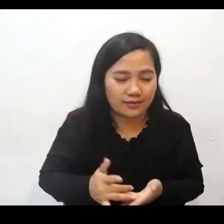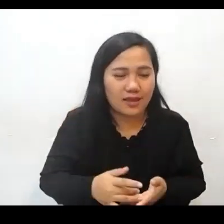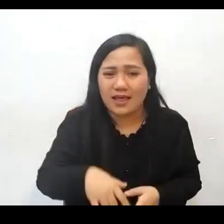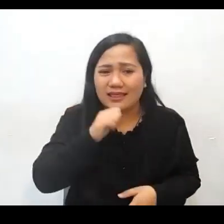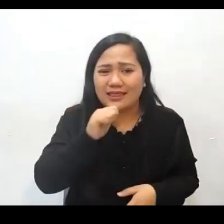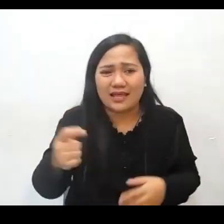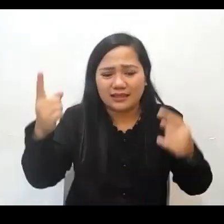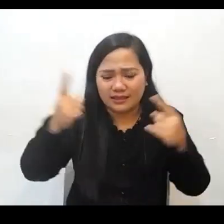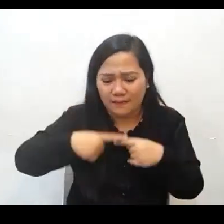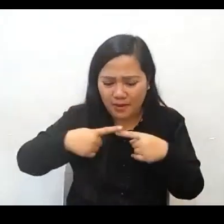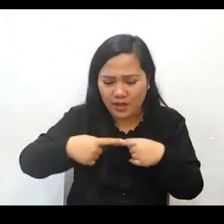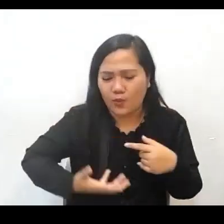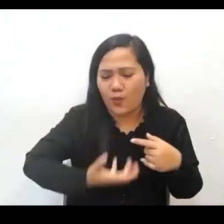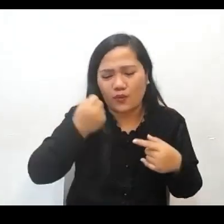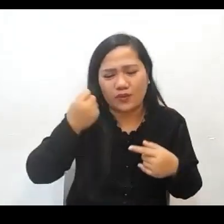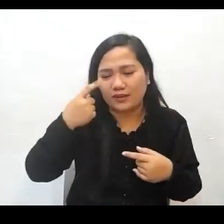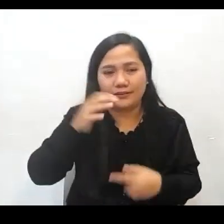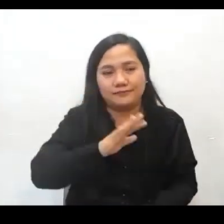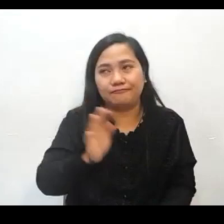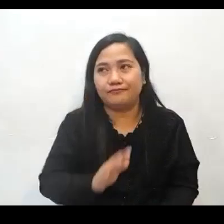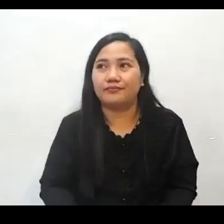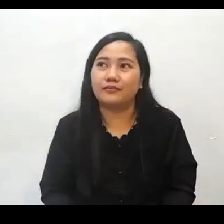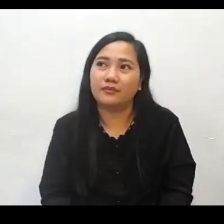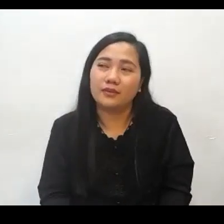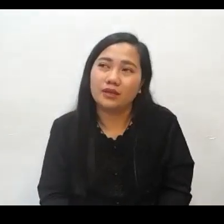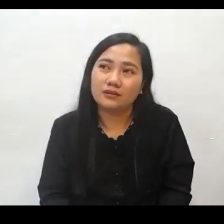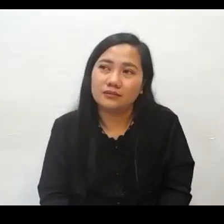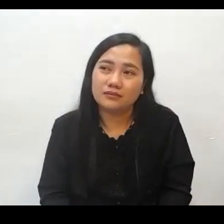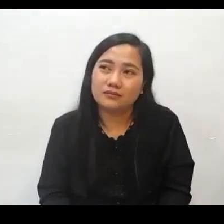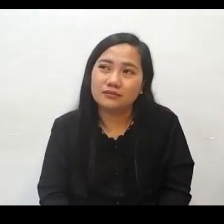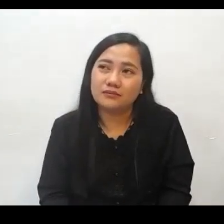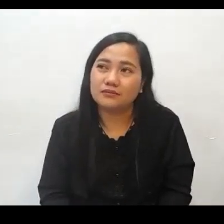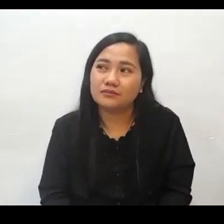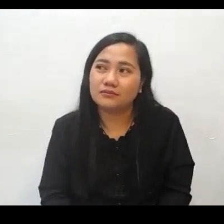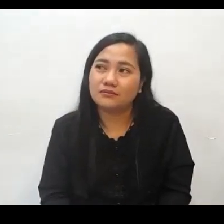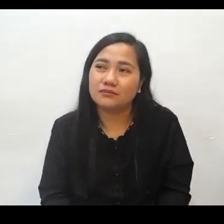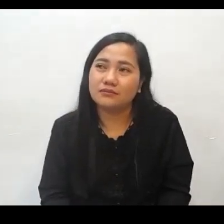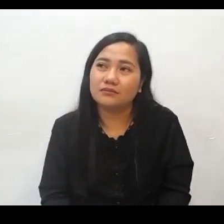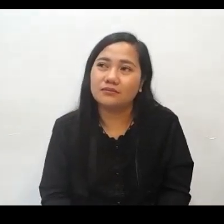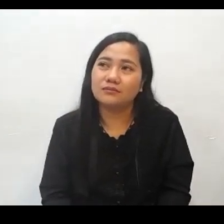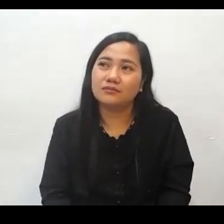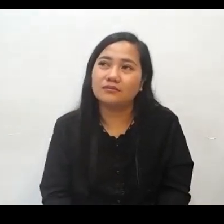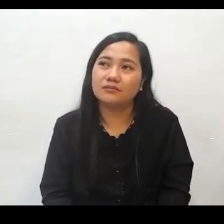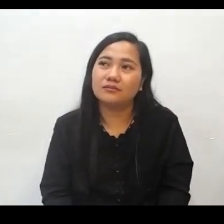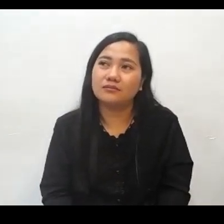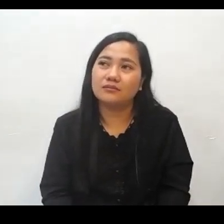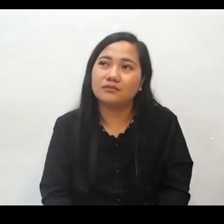Kaya sinabi po sa versikulo 5 sa Panginoon ay buong puso kang magtiwala at huwag kang manalig sa sarili mong pangunawa